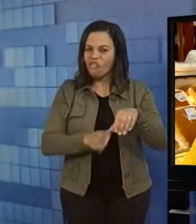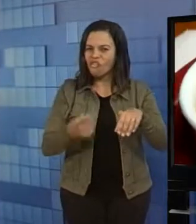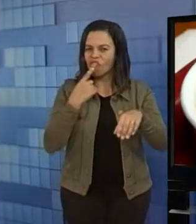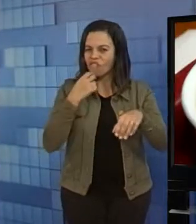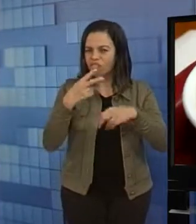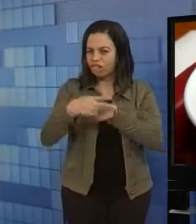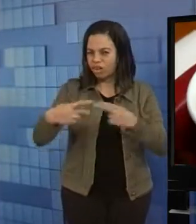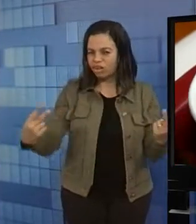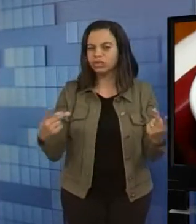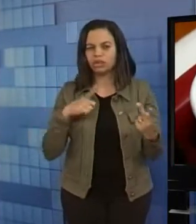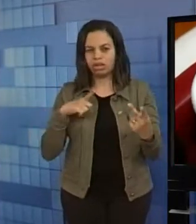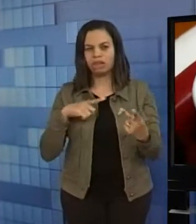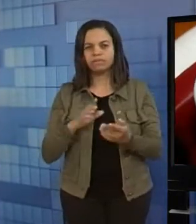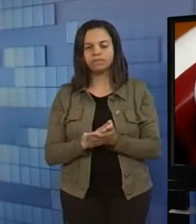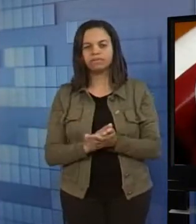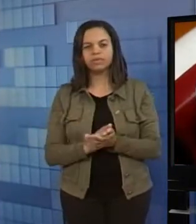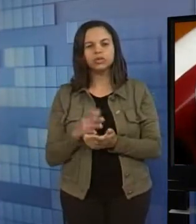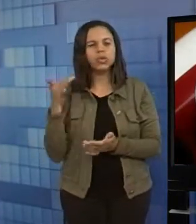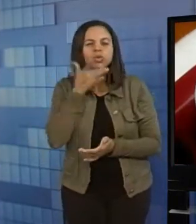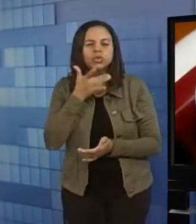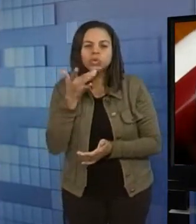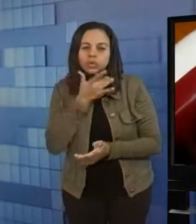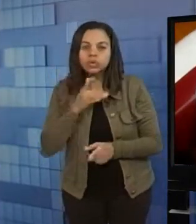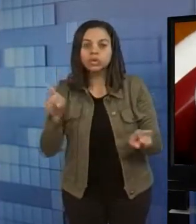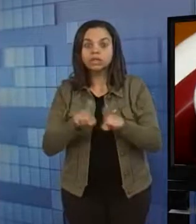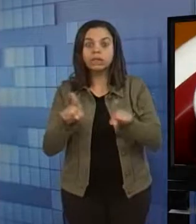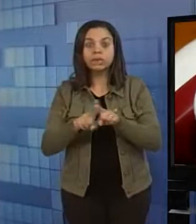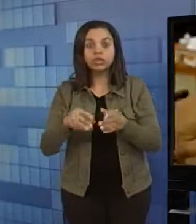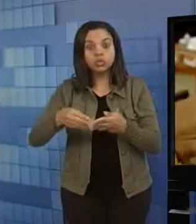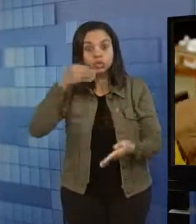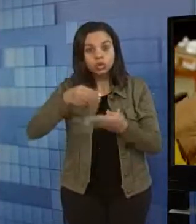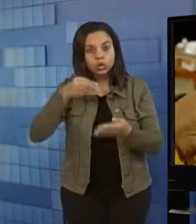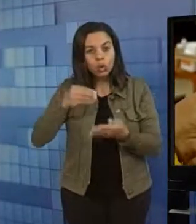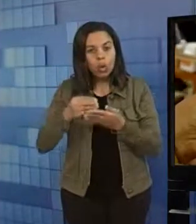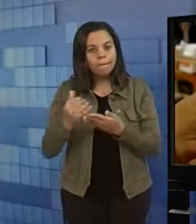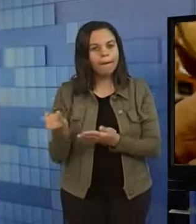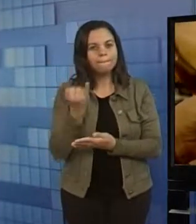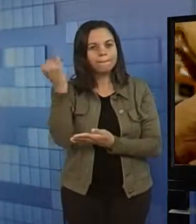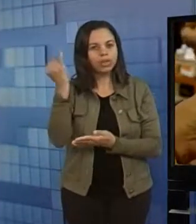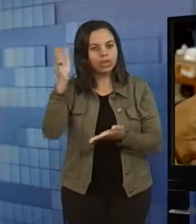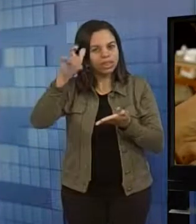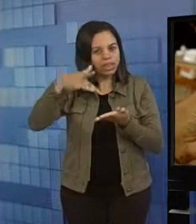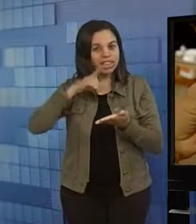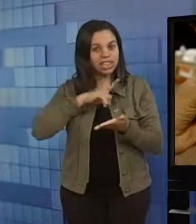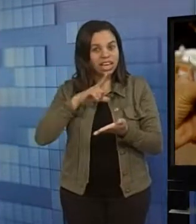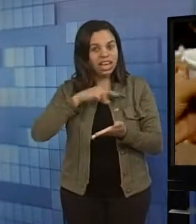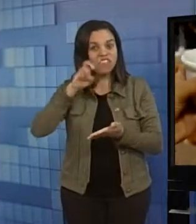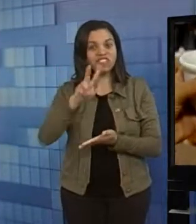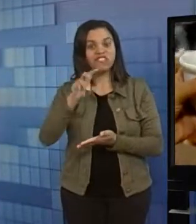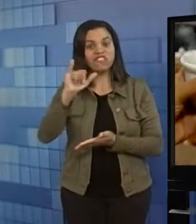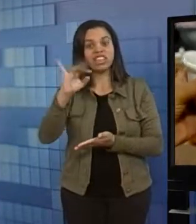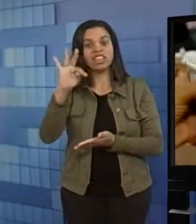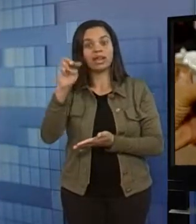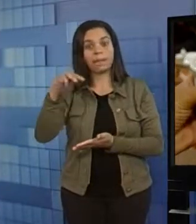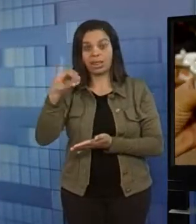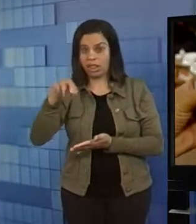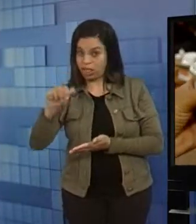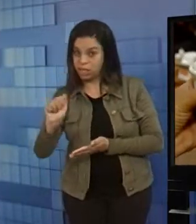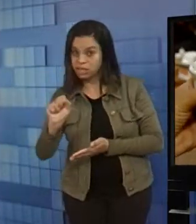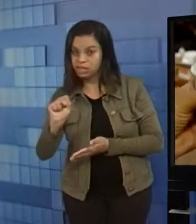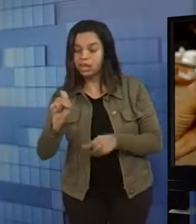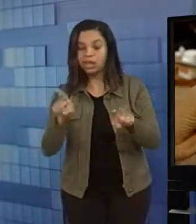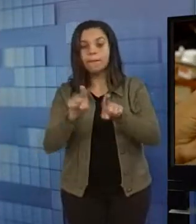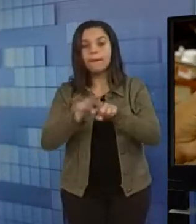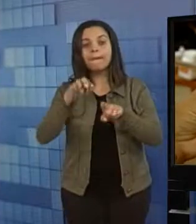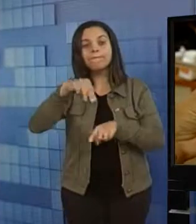padaria. Além de saborosas, as sopas são nutritivas, ricas em vitaminas e minerais. Mas é bom tomar cuidado